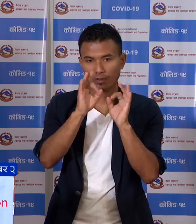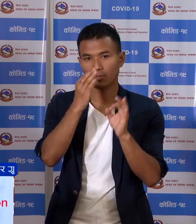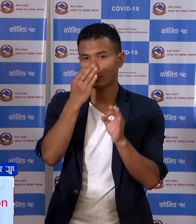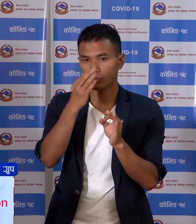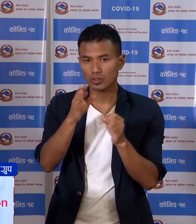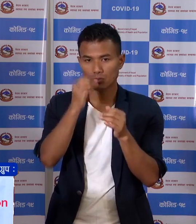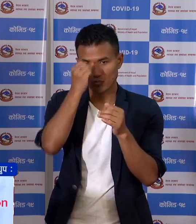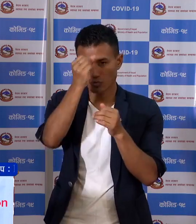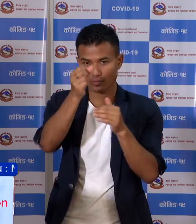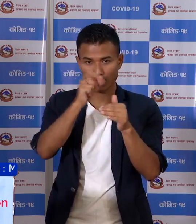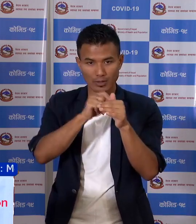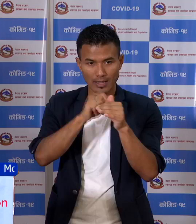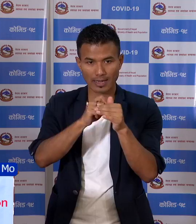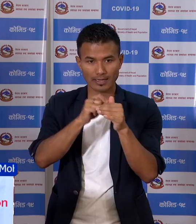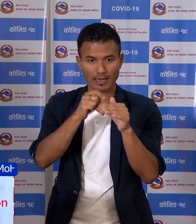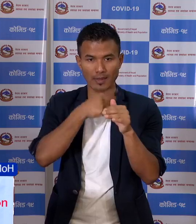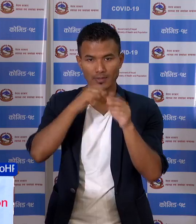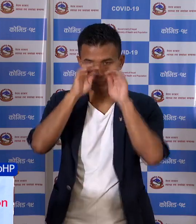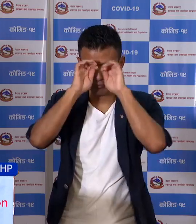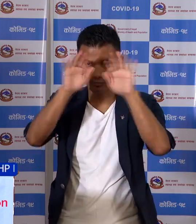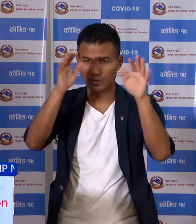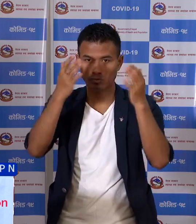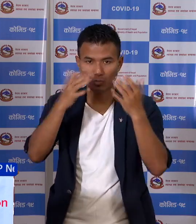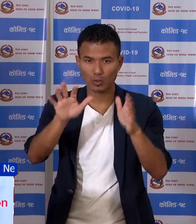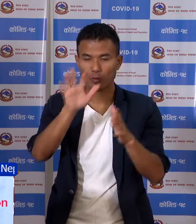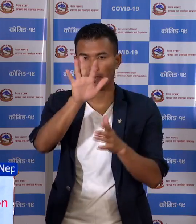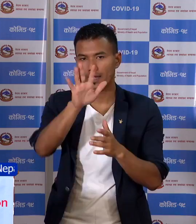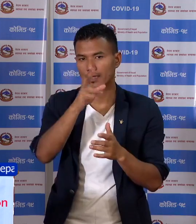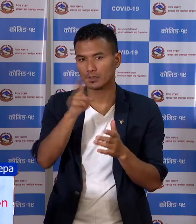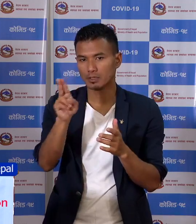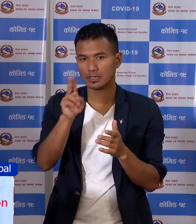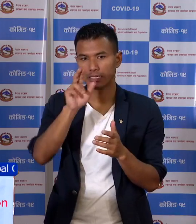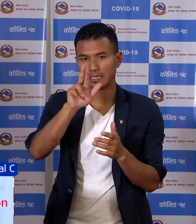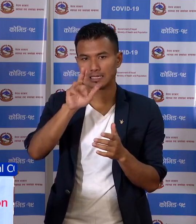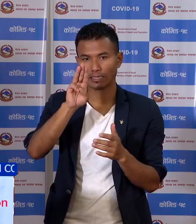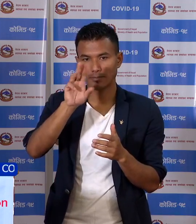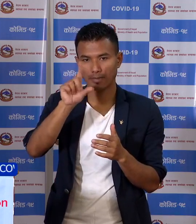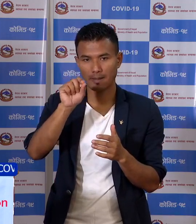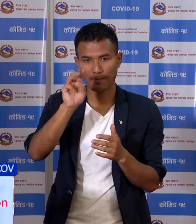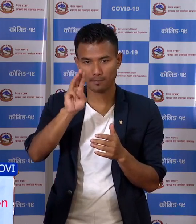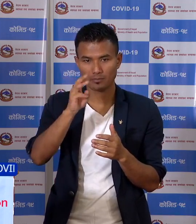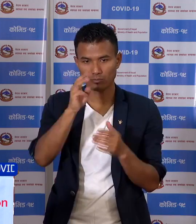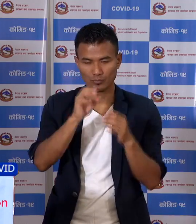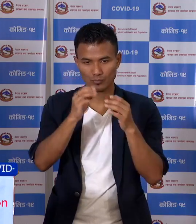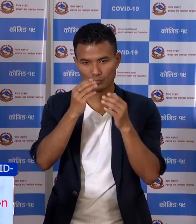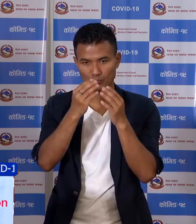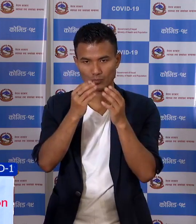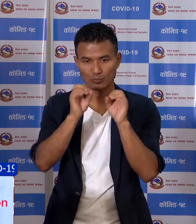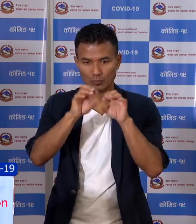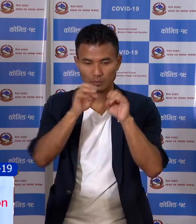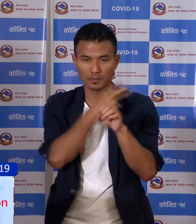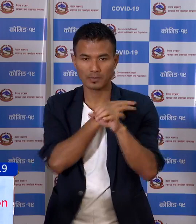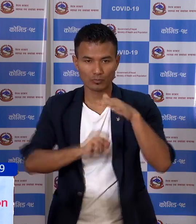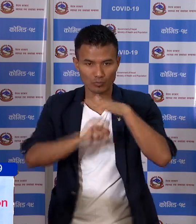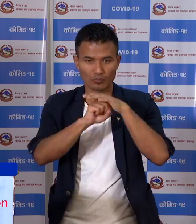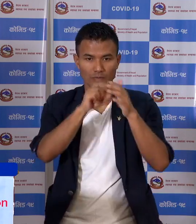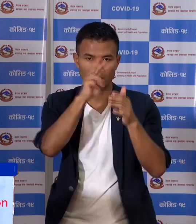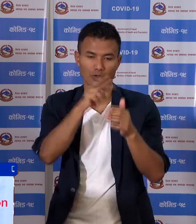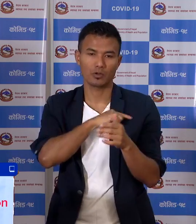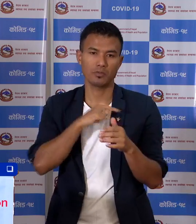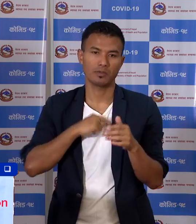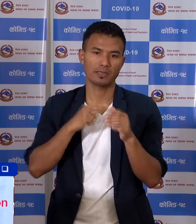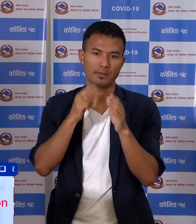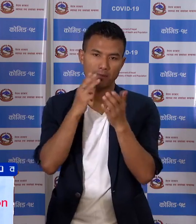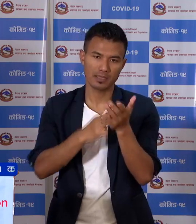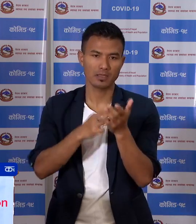पूर्व तयारी शर्कुलर जारी गरा हो पांच जाना जैन जुन महजीन र कर्मचारी और महजीद मा भशी राखनी बायःच वाहरू बायाक